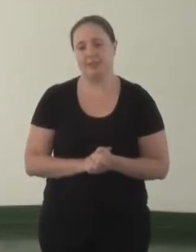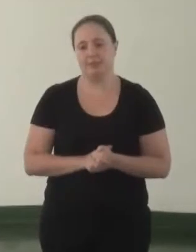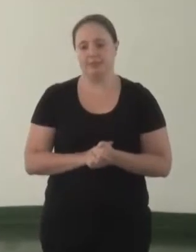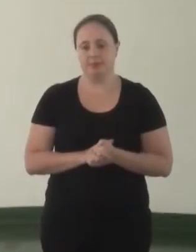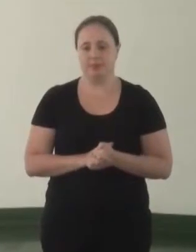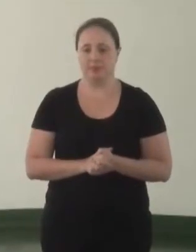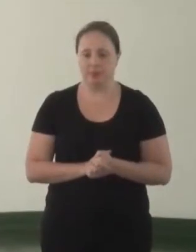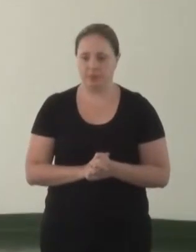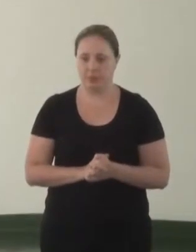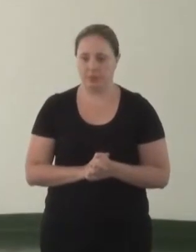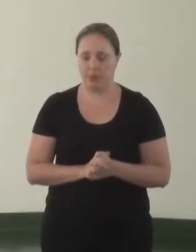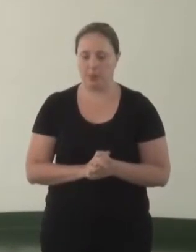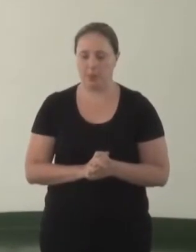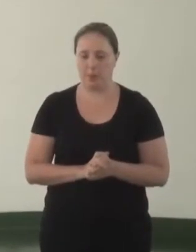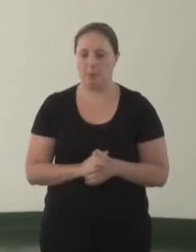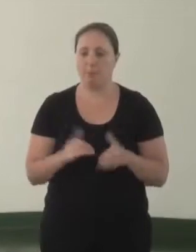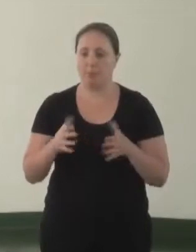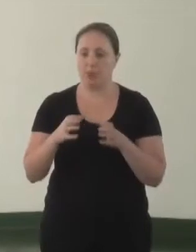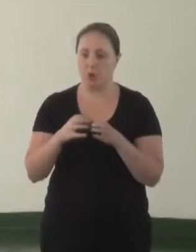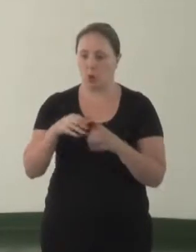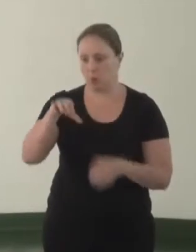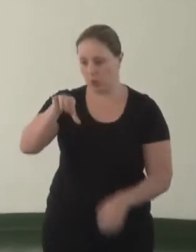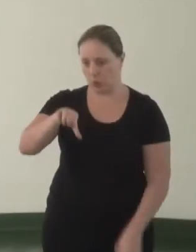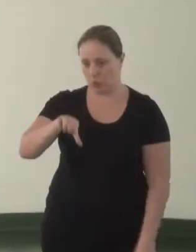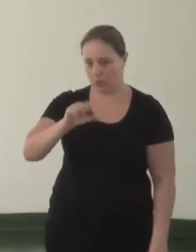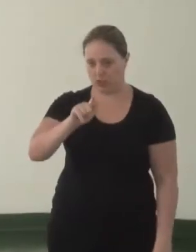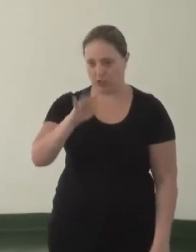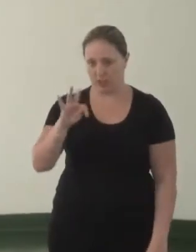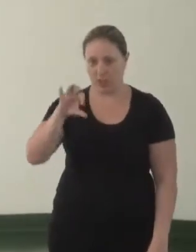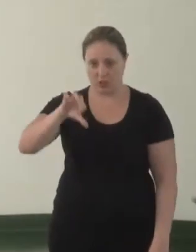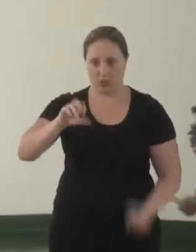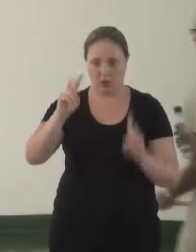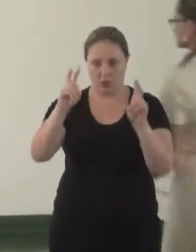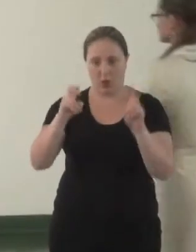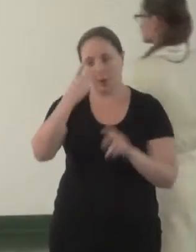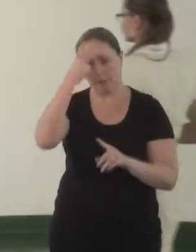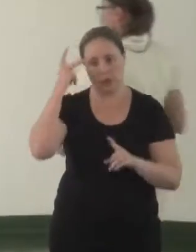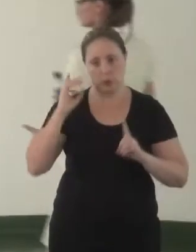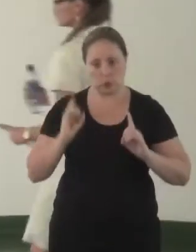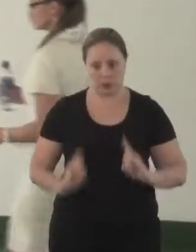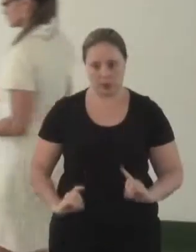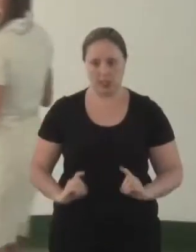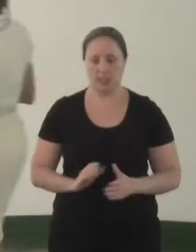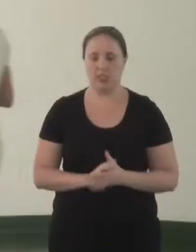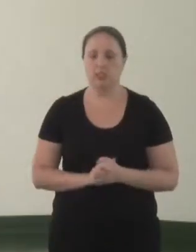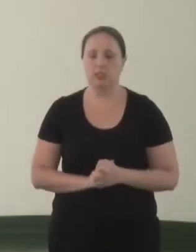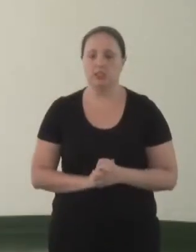Quanto ao grupo 9, no tema da pessoa com deficiência,